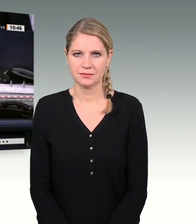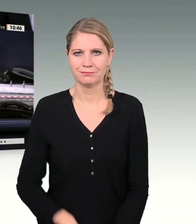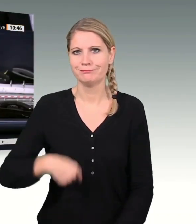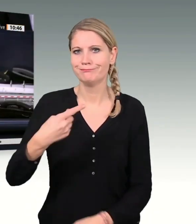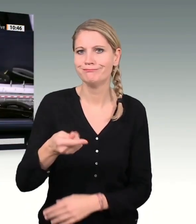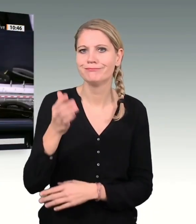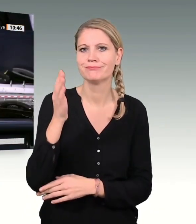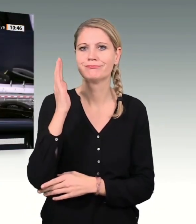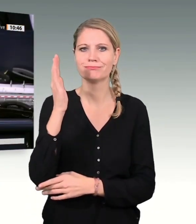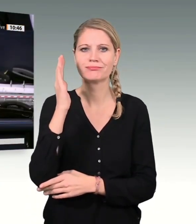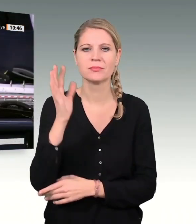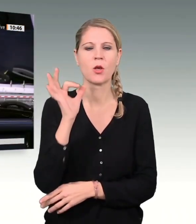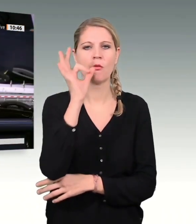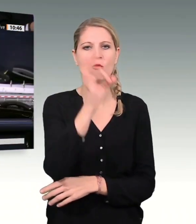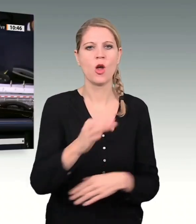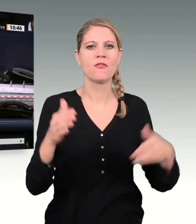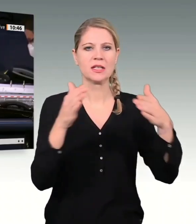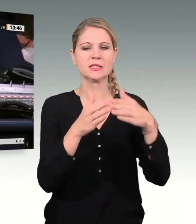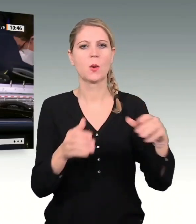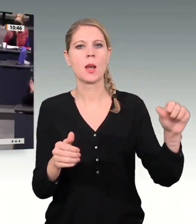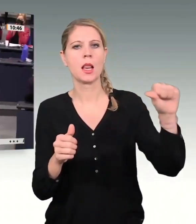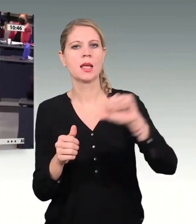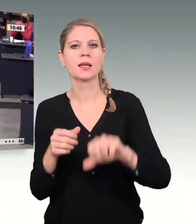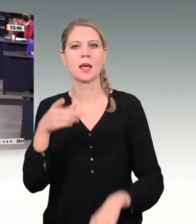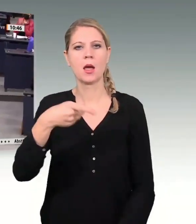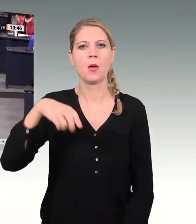Nächste Rednerin für die Fraktion Die Linke, Petra Pau.